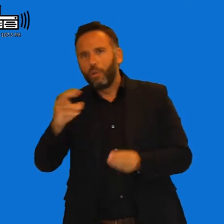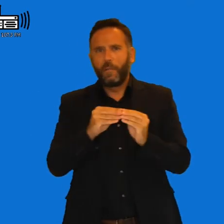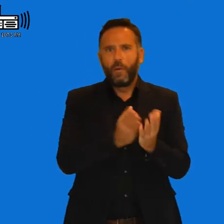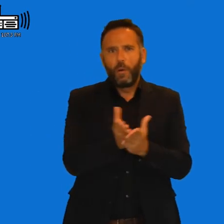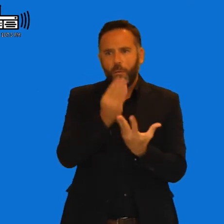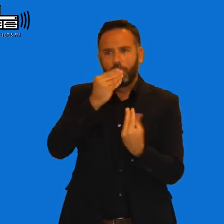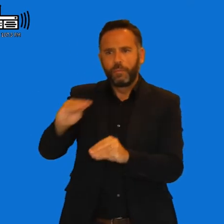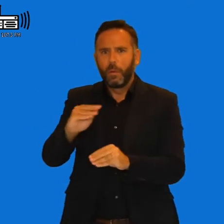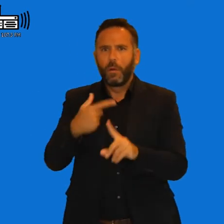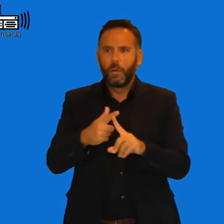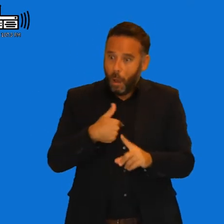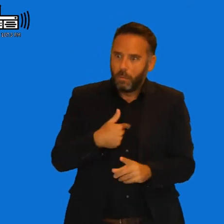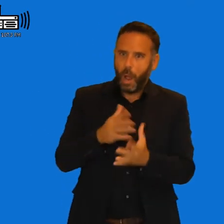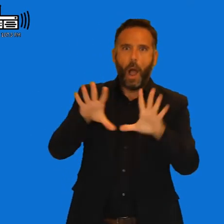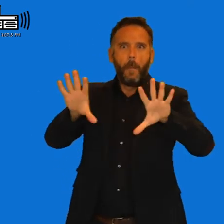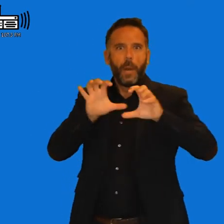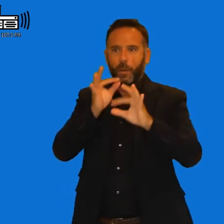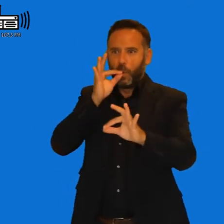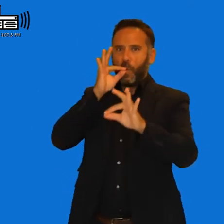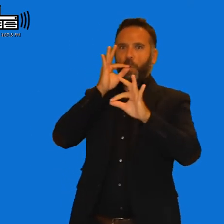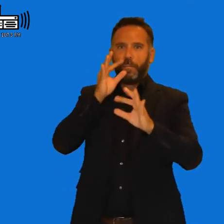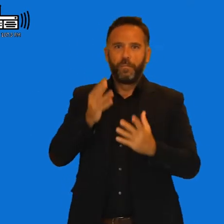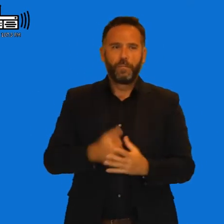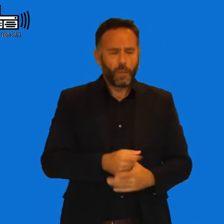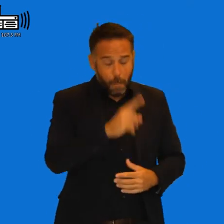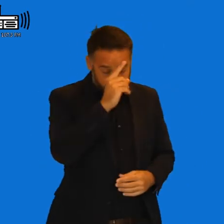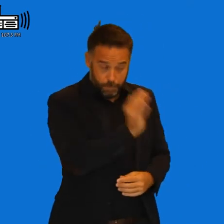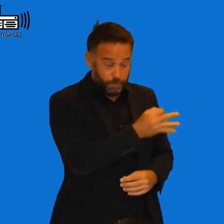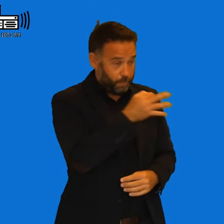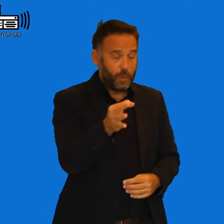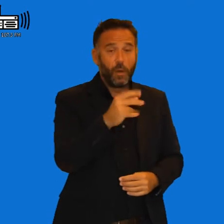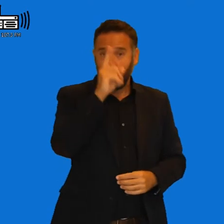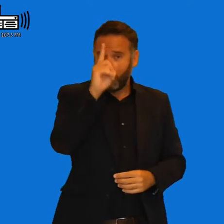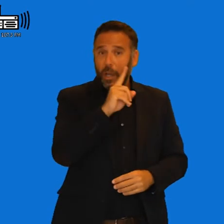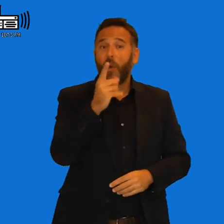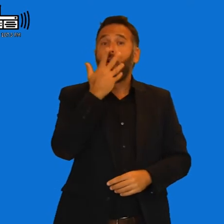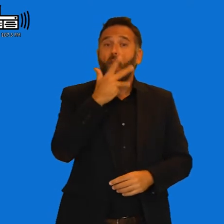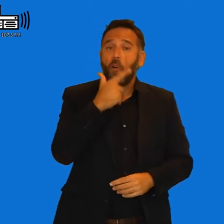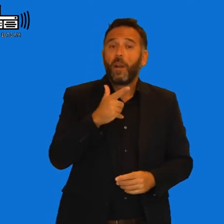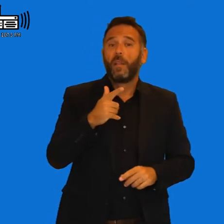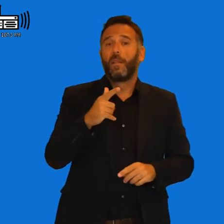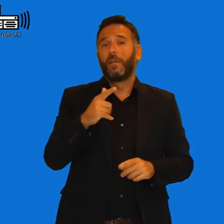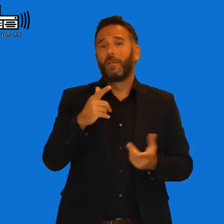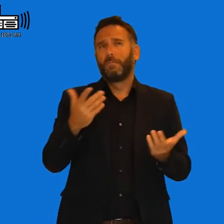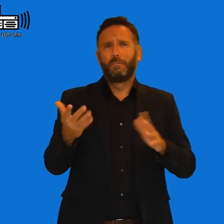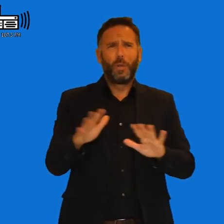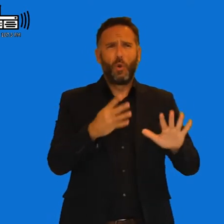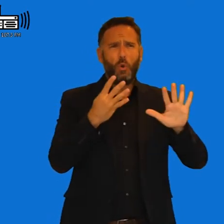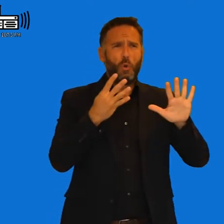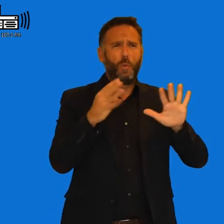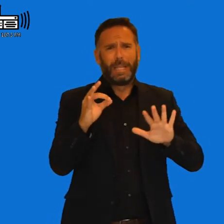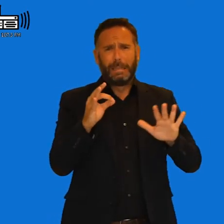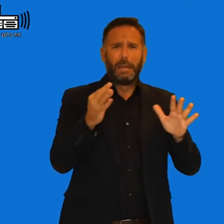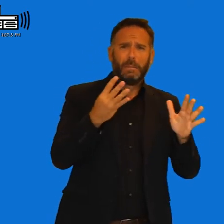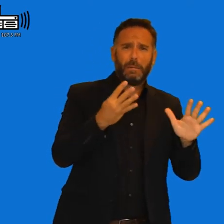mucho, ¿No? Que hace sentir. De hecho, no sé si conocéis, imagino que sí, algo, la escena de bífida es un porcentaje altísimo, noventa y tantos por ciento de personas